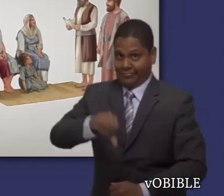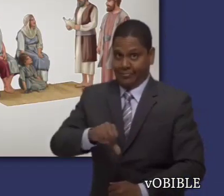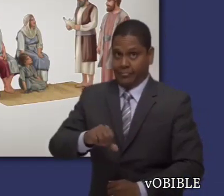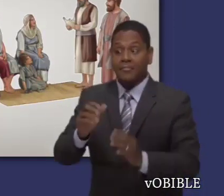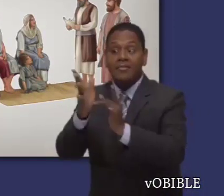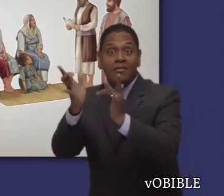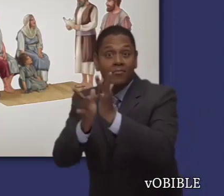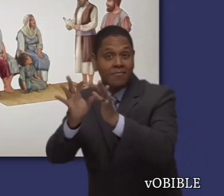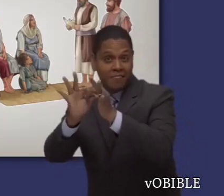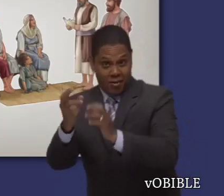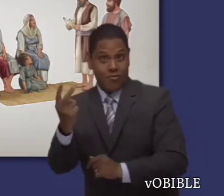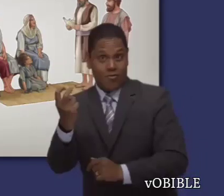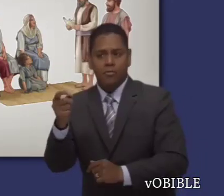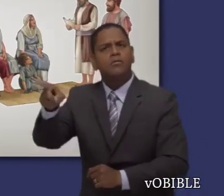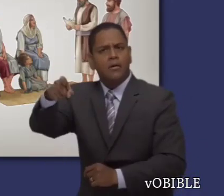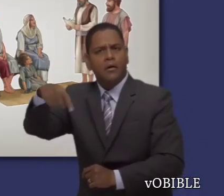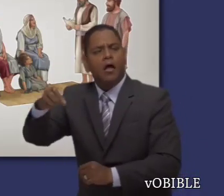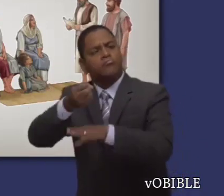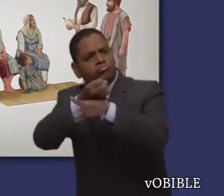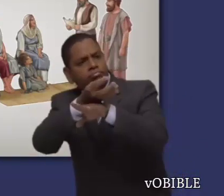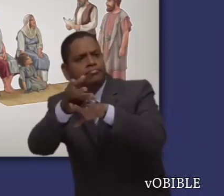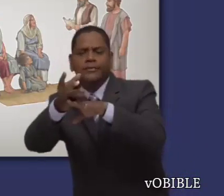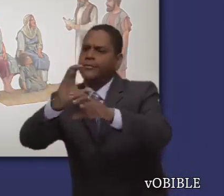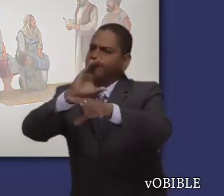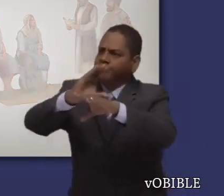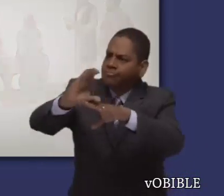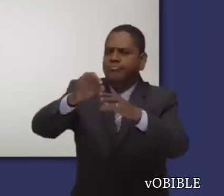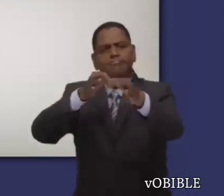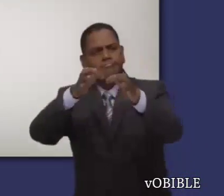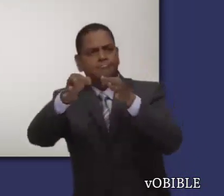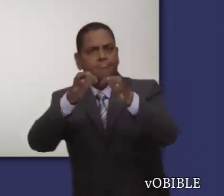apóstoles y quería ser el más importante en la congregación.